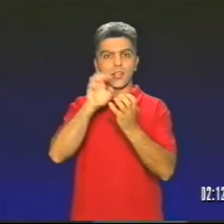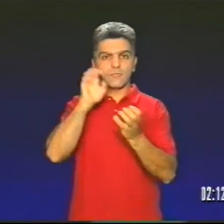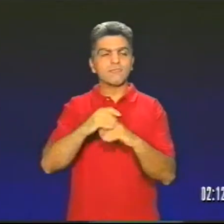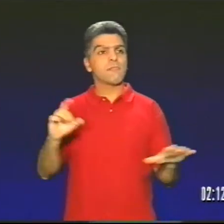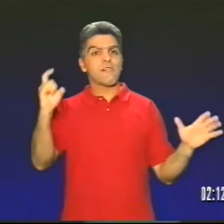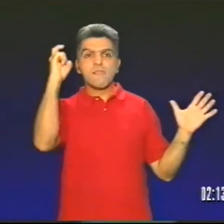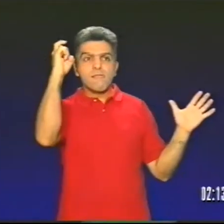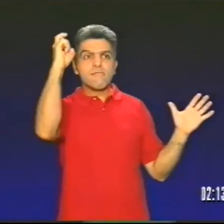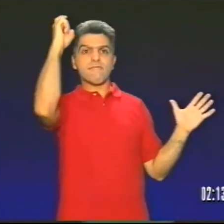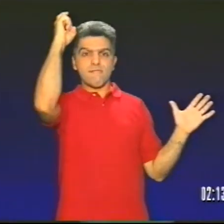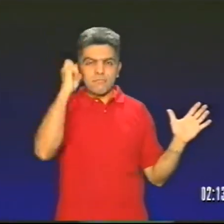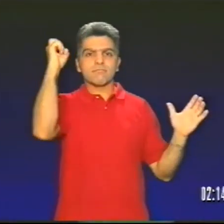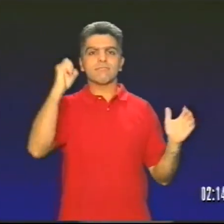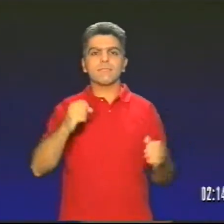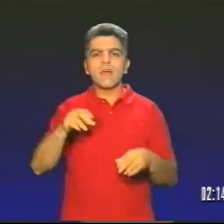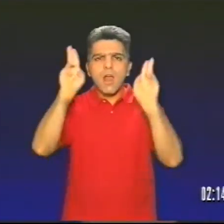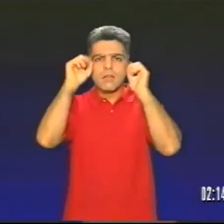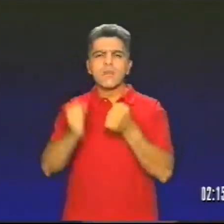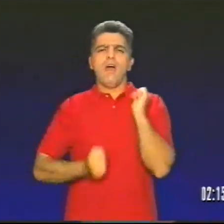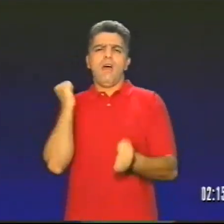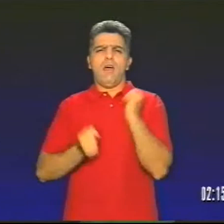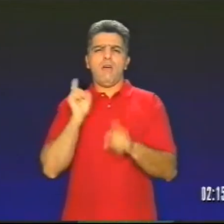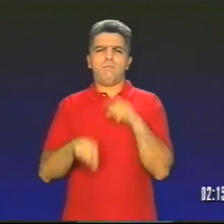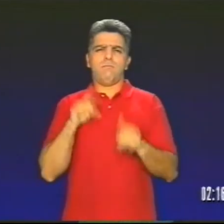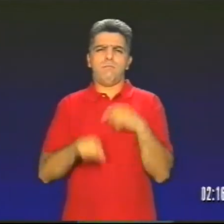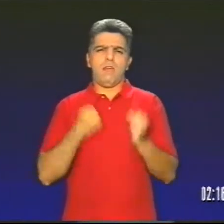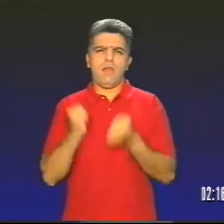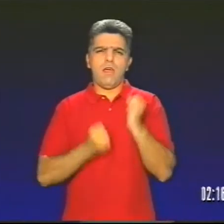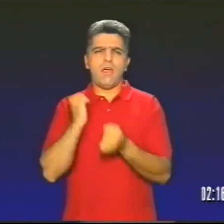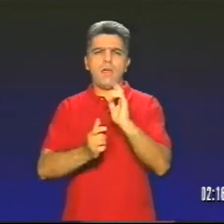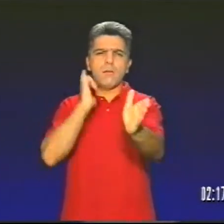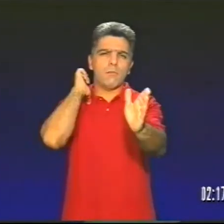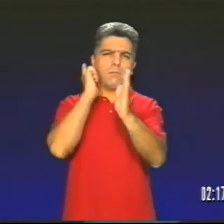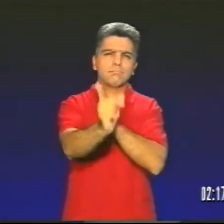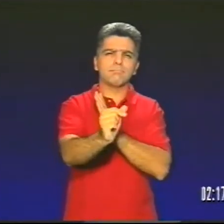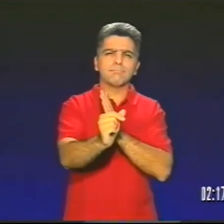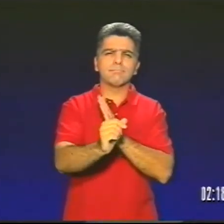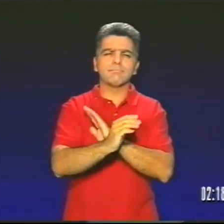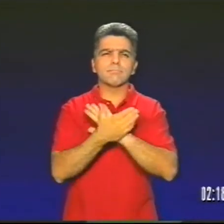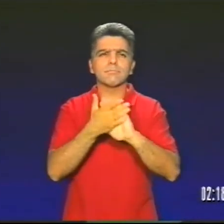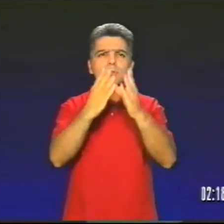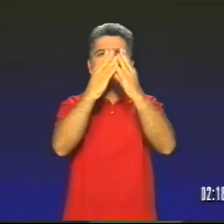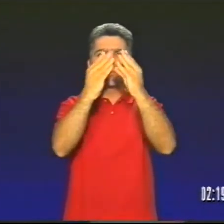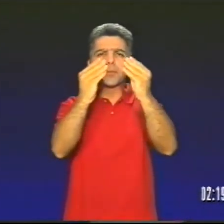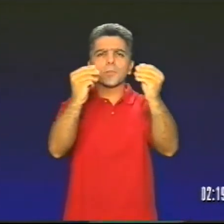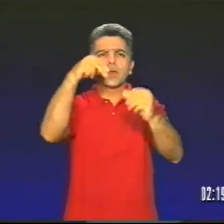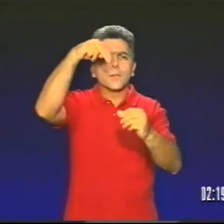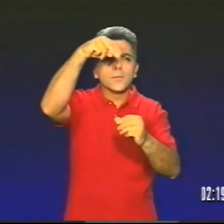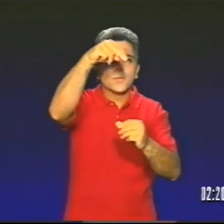Ο Κρουκόδηλος λοιπόν κρατούσε το όπλο της εκκίνησης Και μπαμ, ξεκίνησαν Ο Λαγός άρχισε να τρέχει πολύ γρήγορα Και εξαφανίστηκε